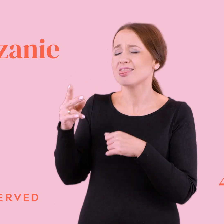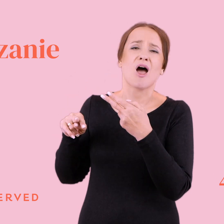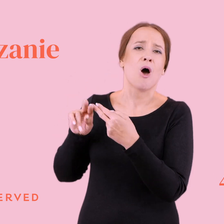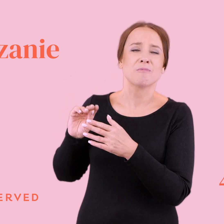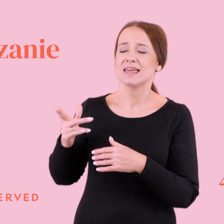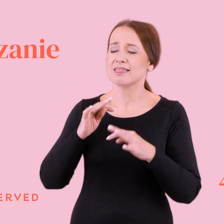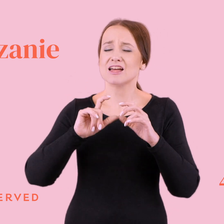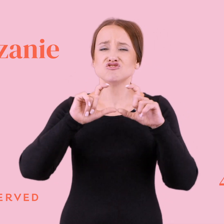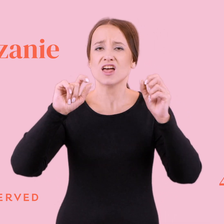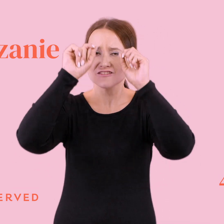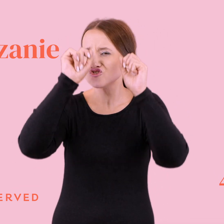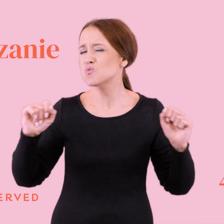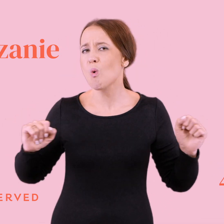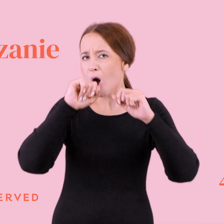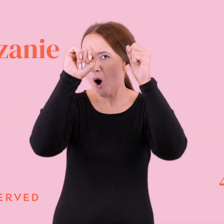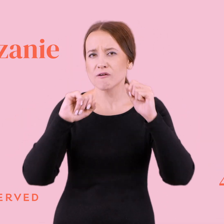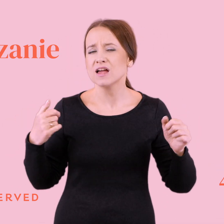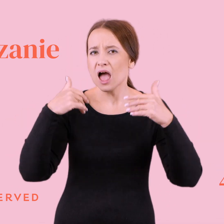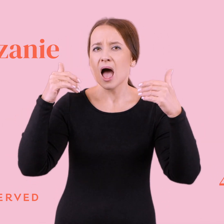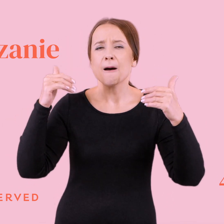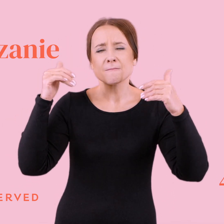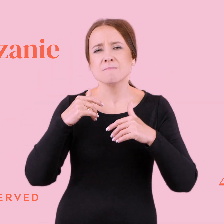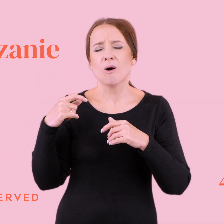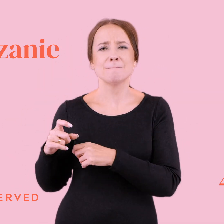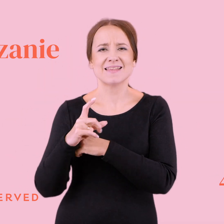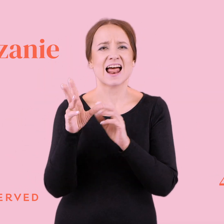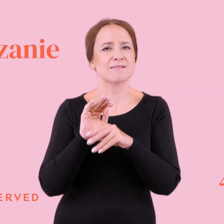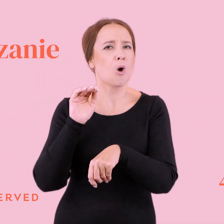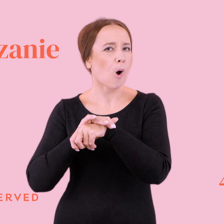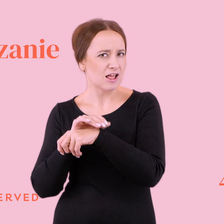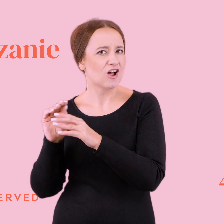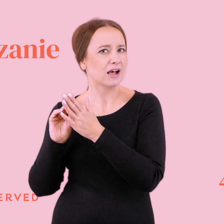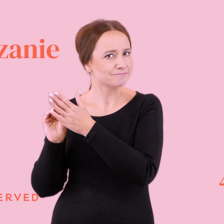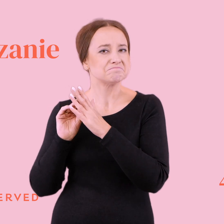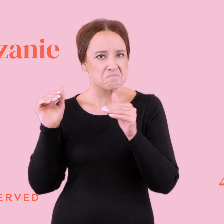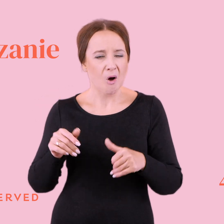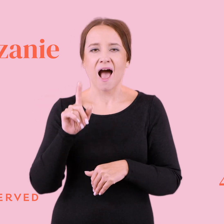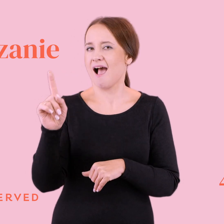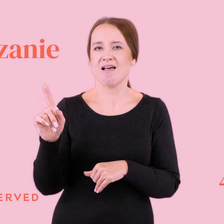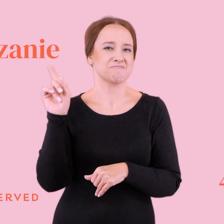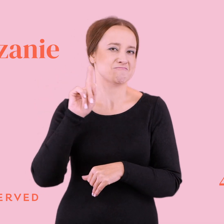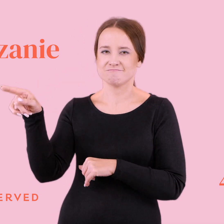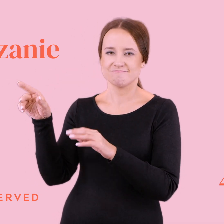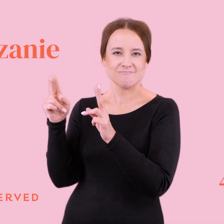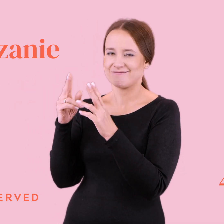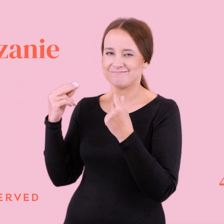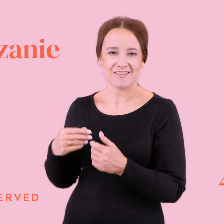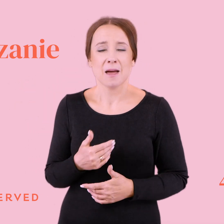siłowni i ja po prostu mogę z koleżanką na Messengera pisać, ale już do niego to nie napiszę, że jesteśmy tacy zajęci,